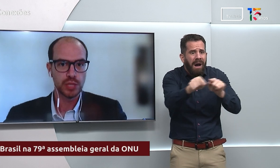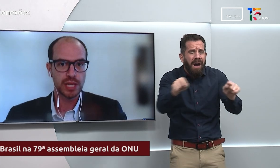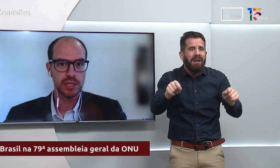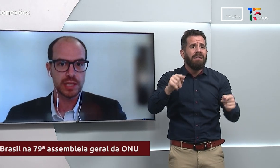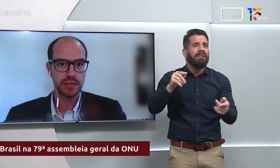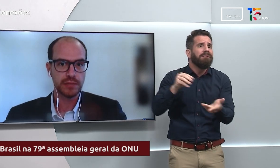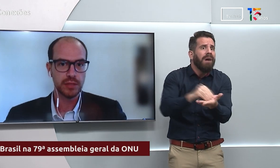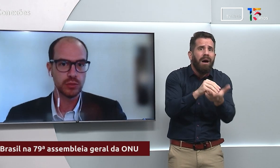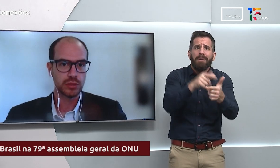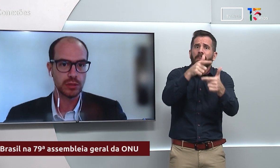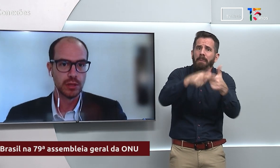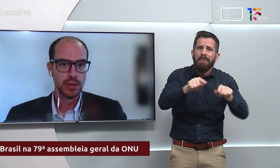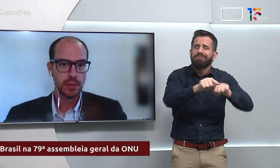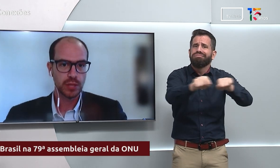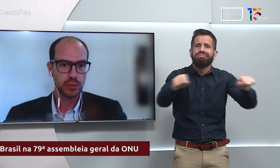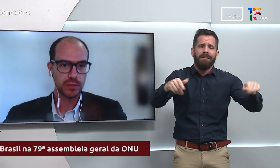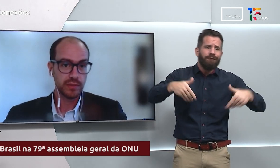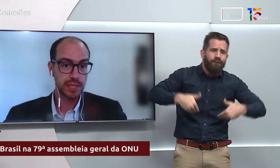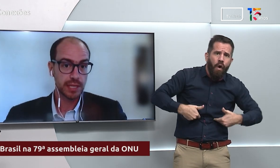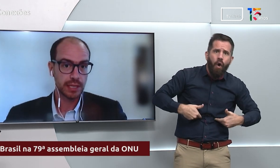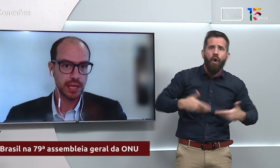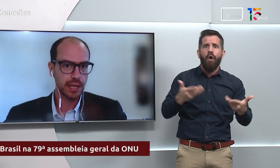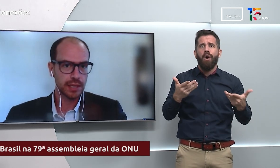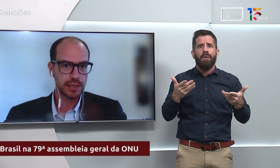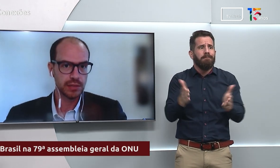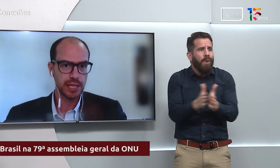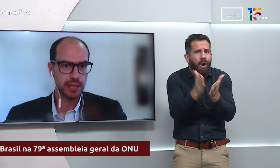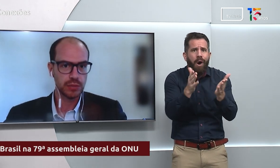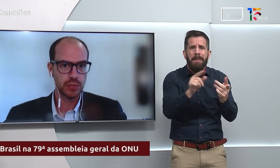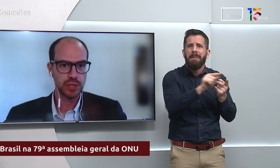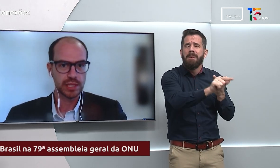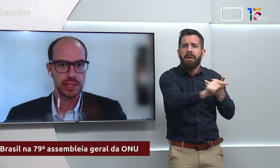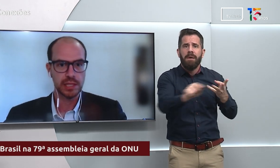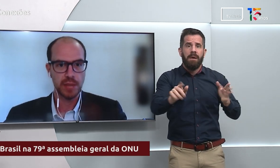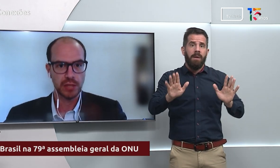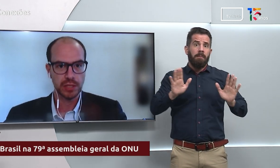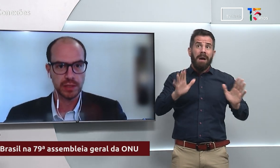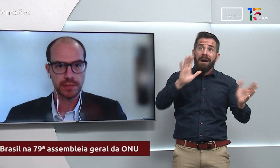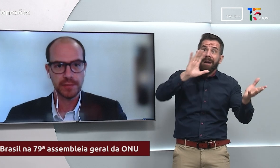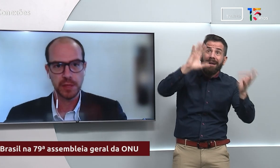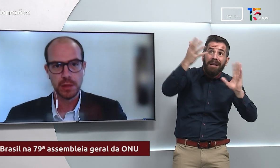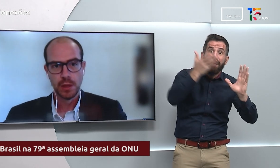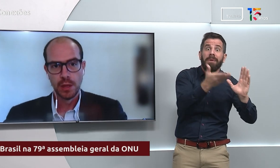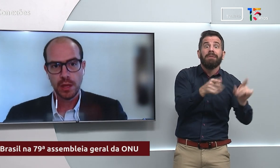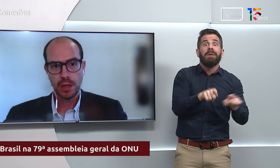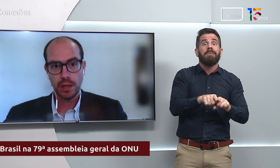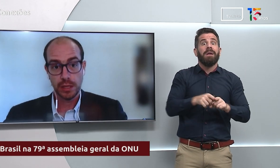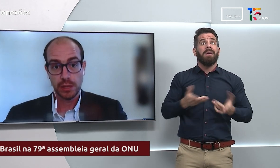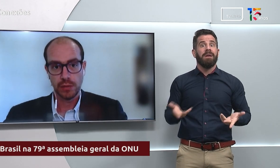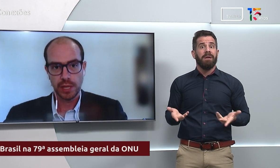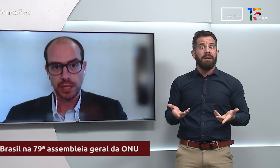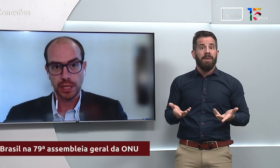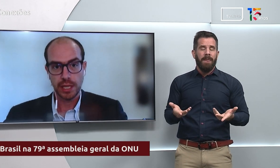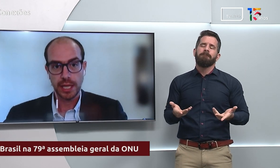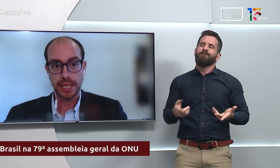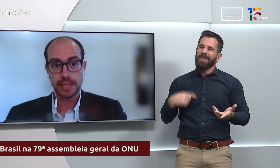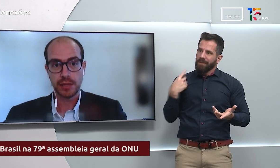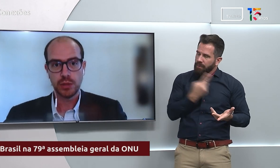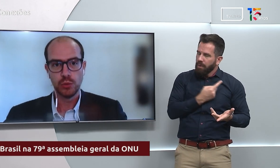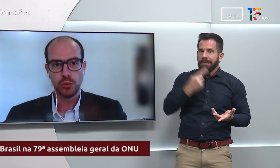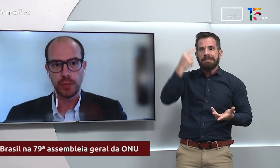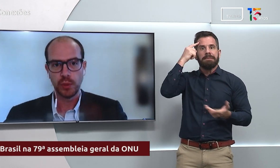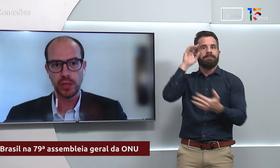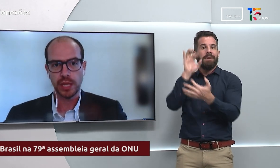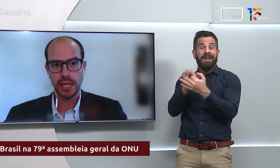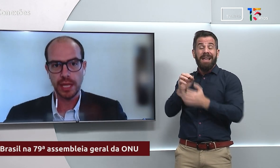os grandes desafios para a sobrevivência da Terra são ligados a mudanças climáticas, né? Então, a questão